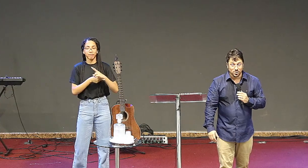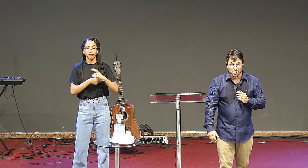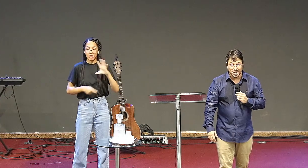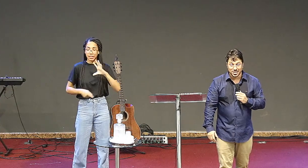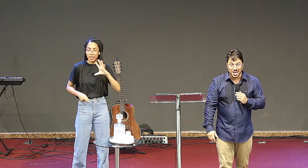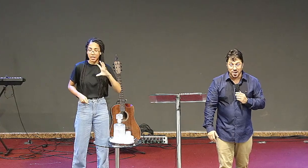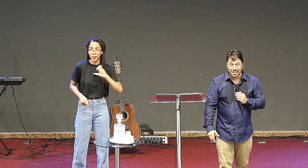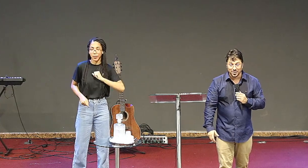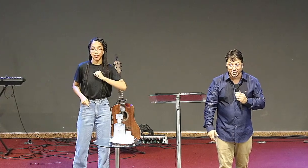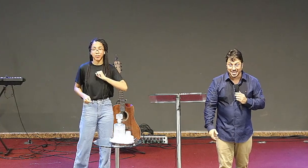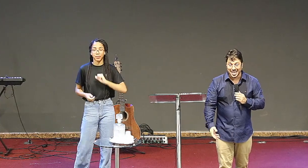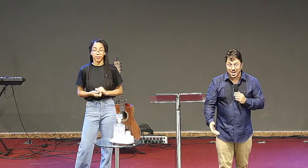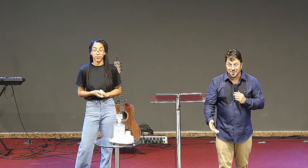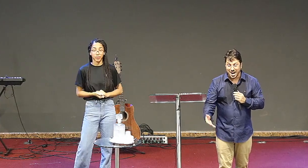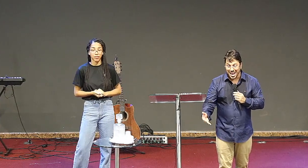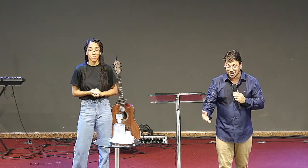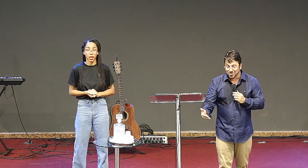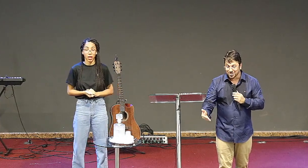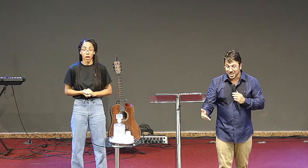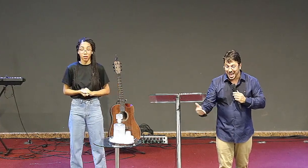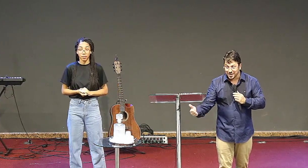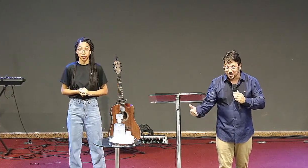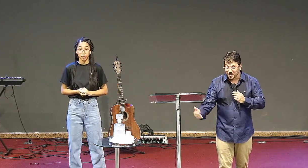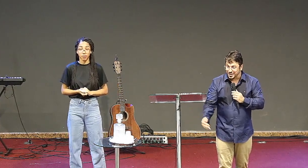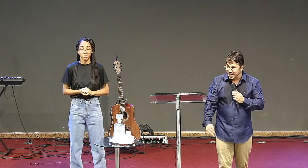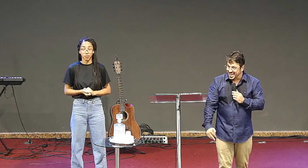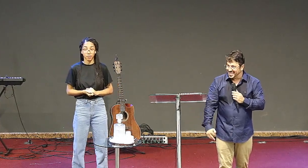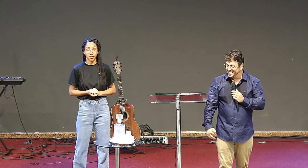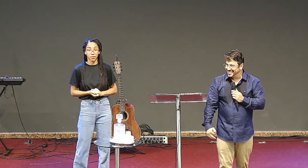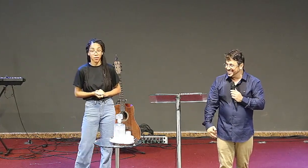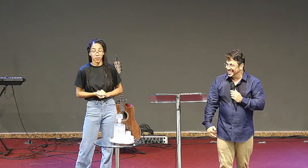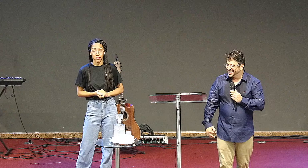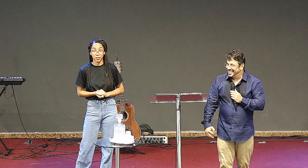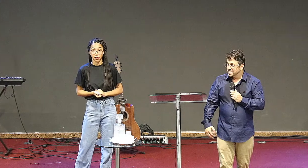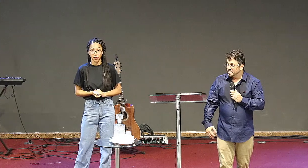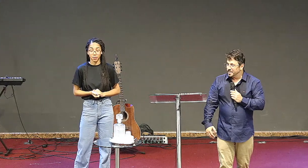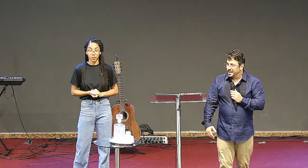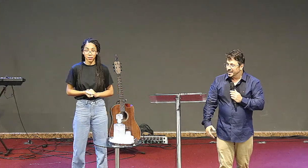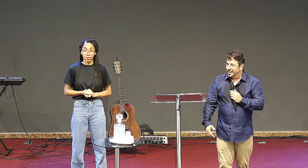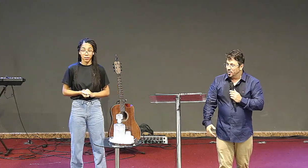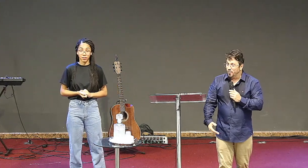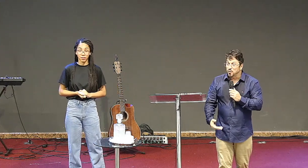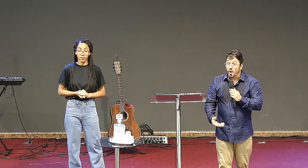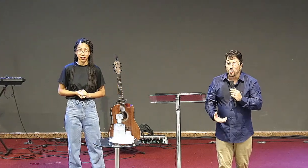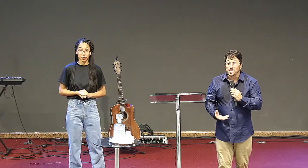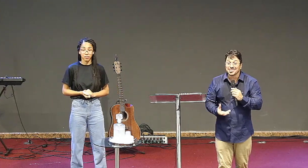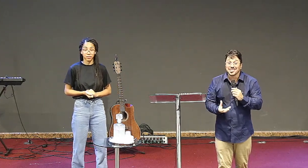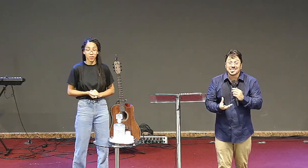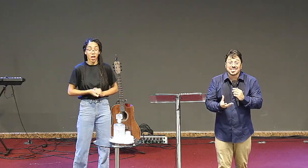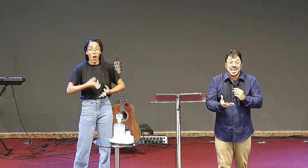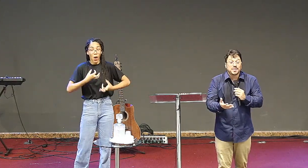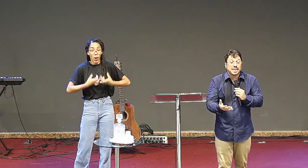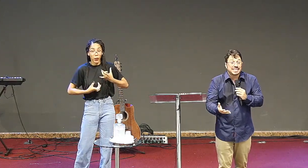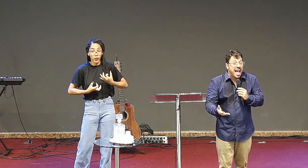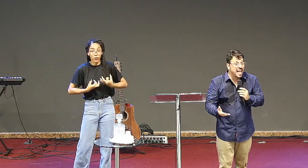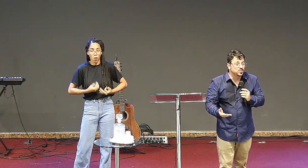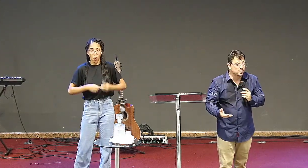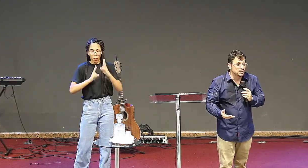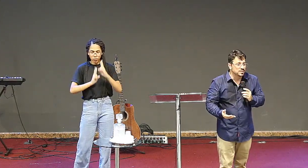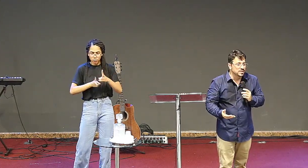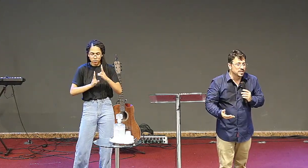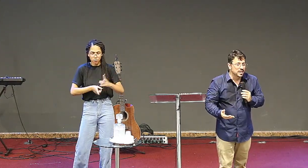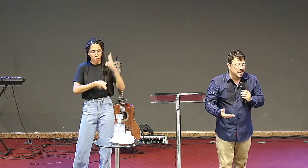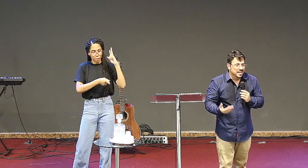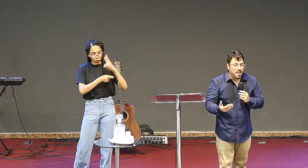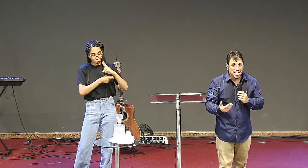e que não seja na hora que você está lá com a carne descongelada por fazer, o fogo precisa ser alimentado,